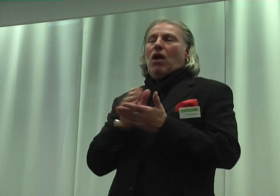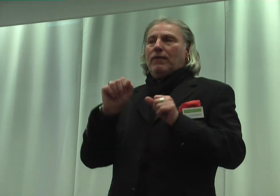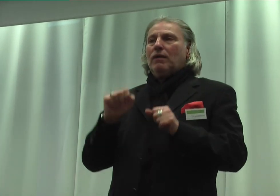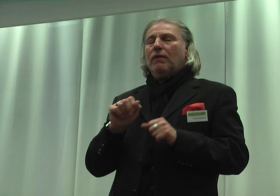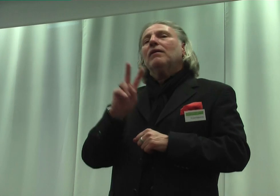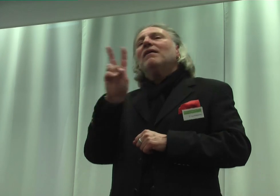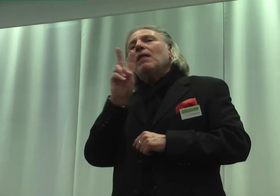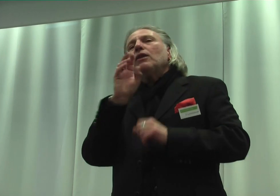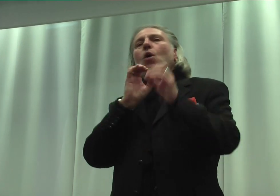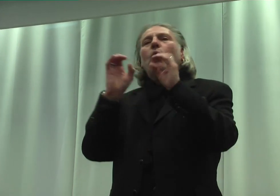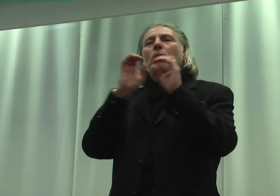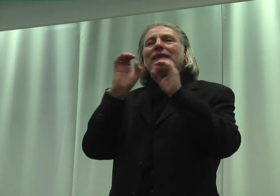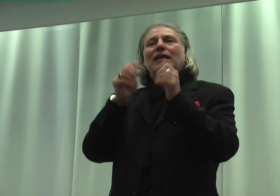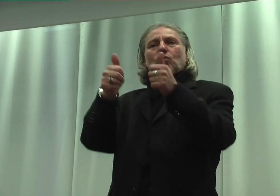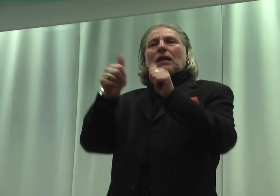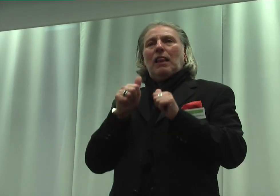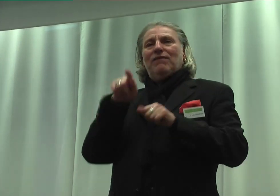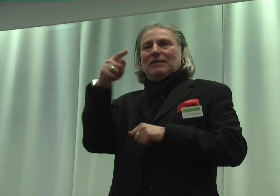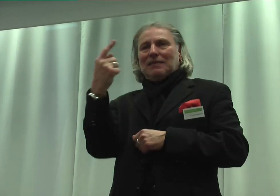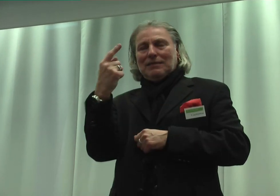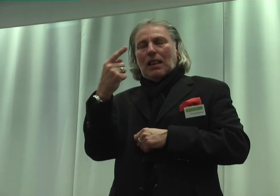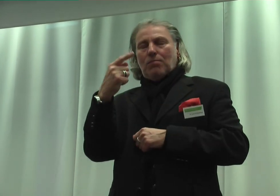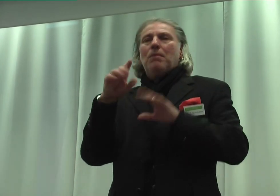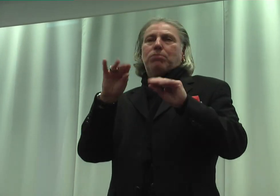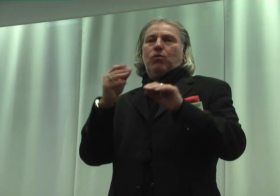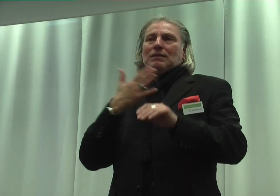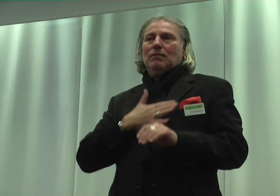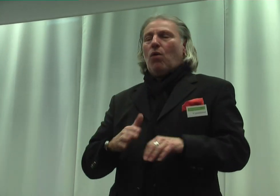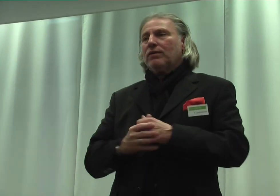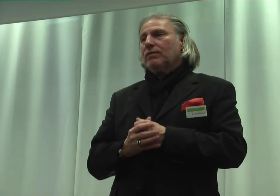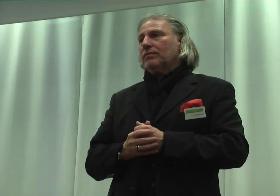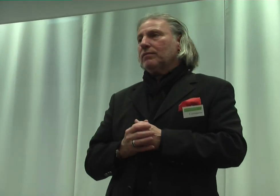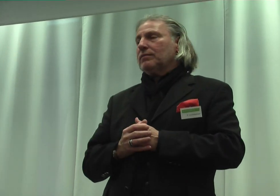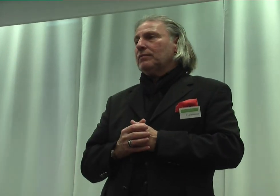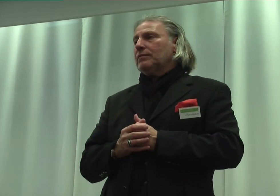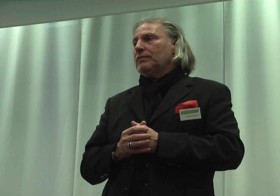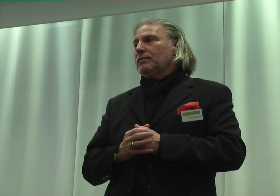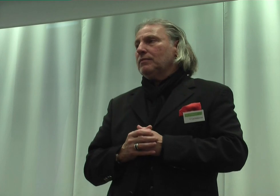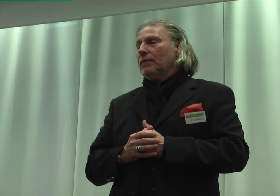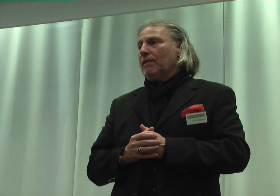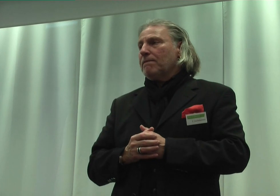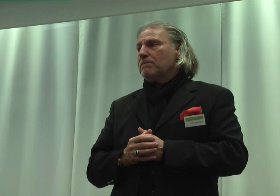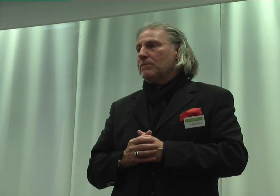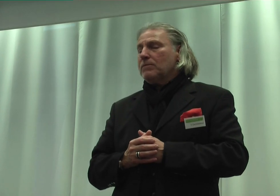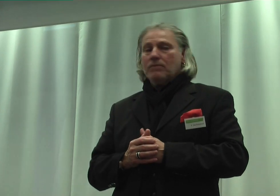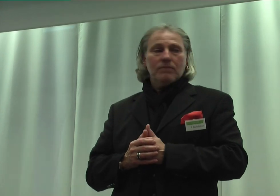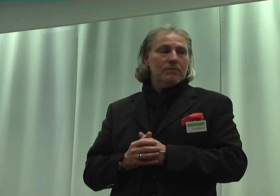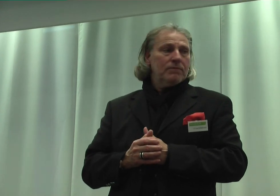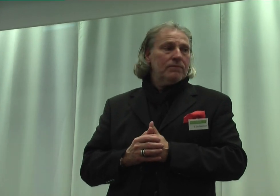welche Kommunikationslose sie in Anspruch nehmen möchte. Und das